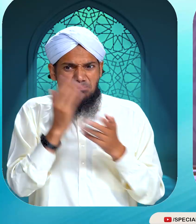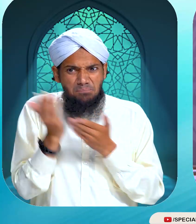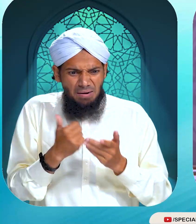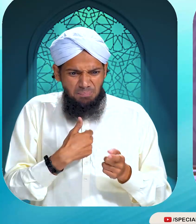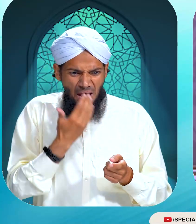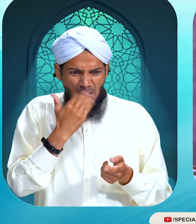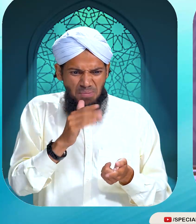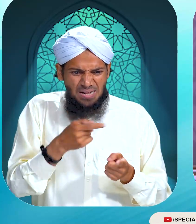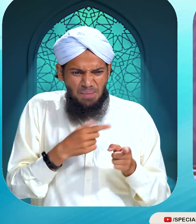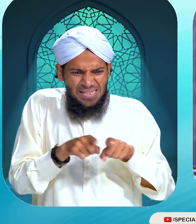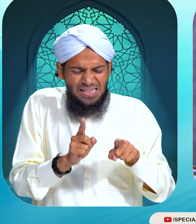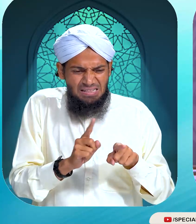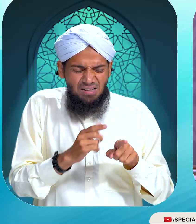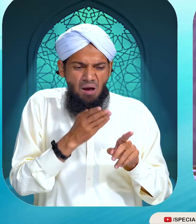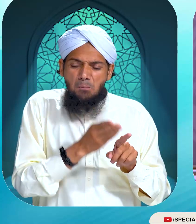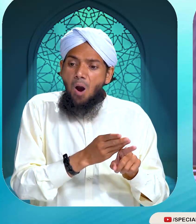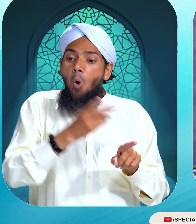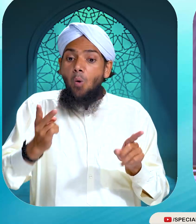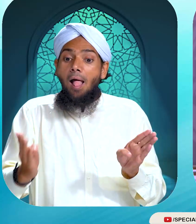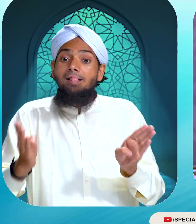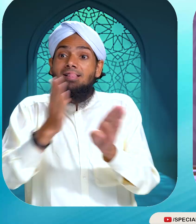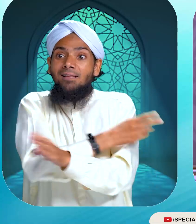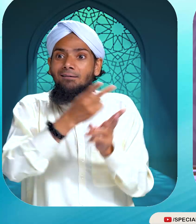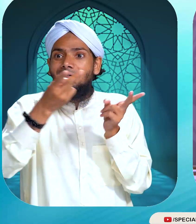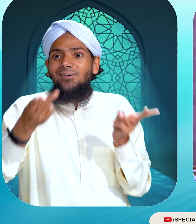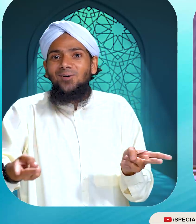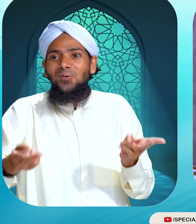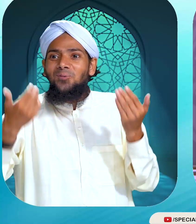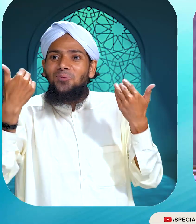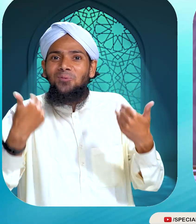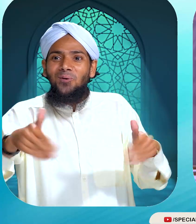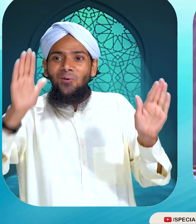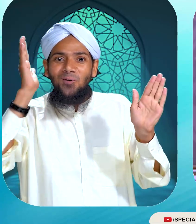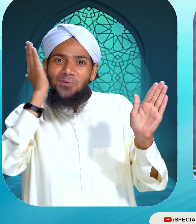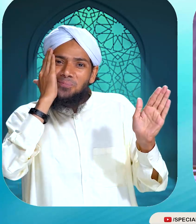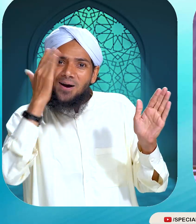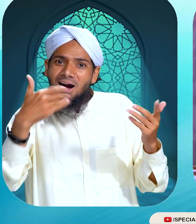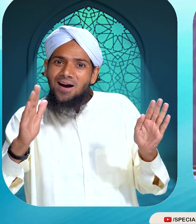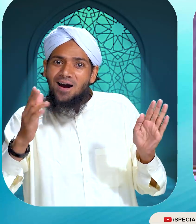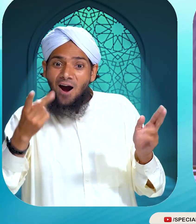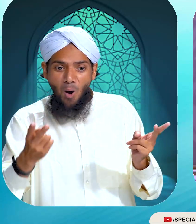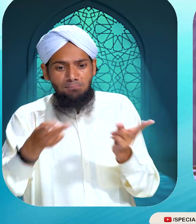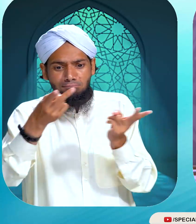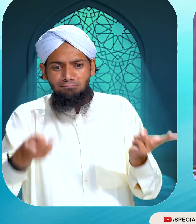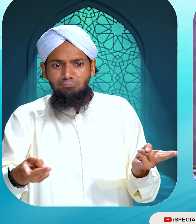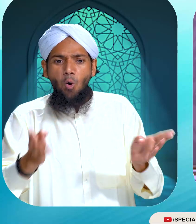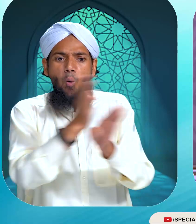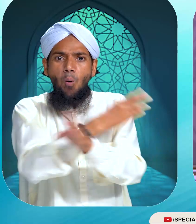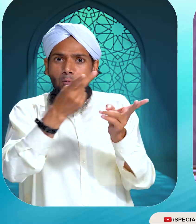کرتے مہمان کے بستر پر سو گیا اور مہمان نے یہ گوارہ نہ کیا کہ میں اس بچے کو اٹھا کر اس کے بستر پر ڈالوں یادہ